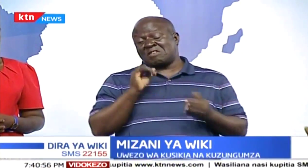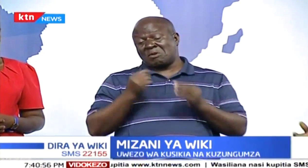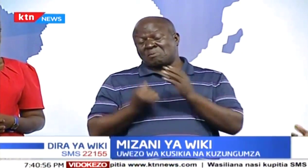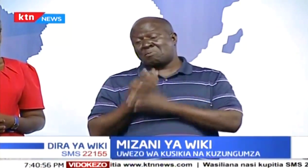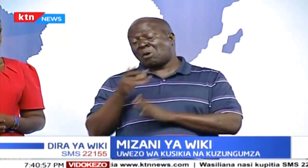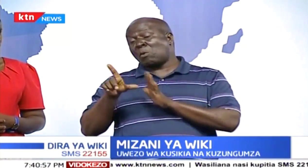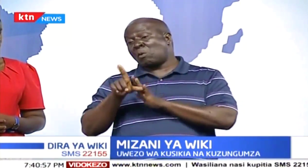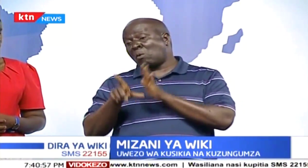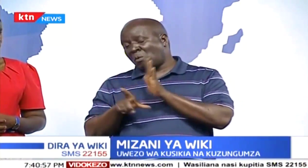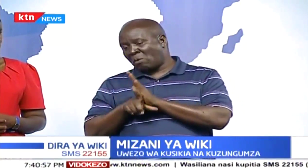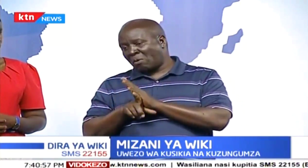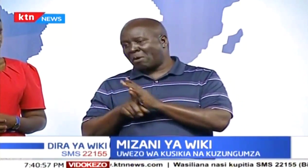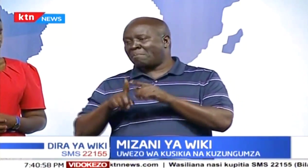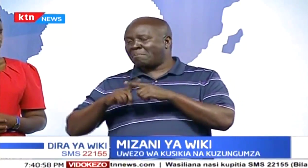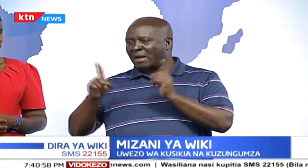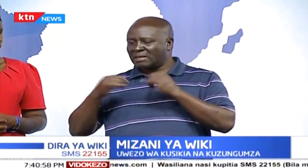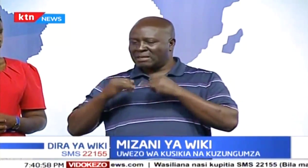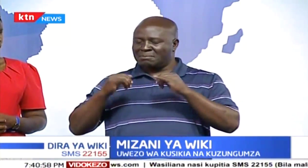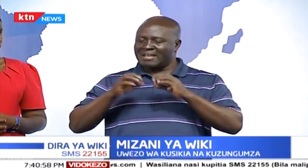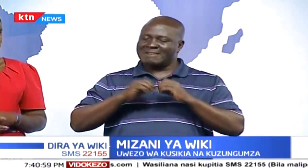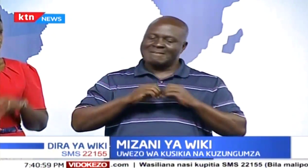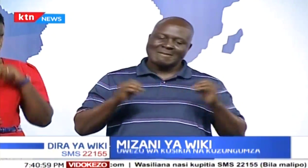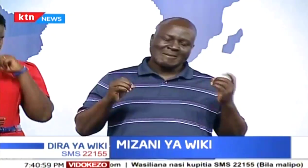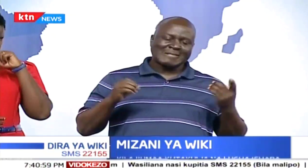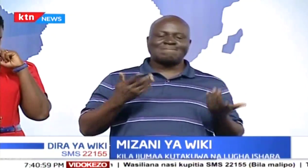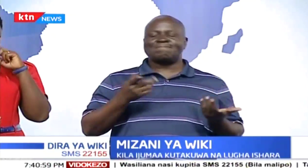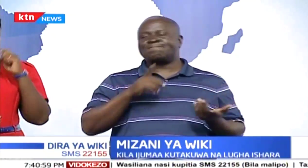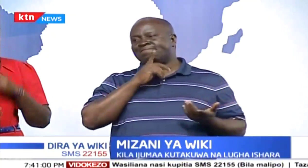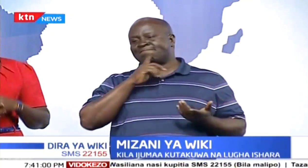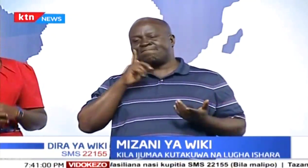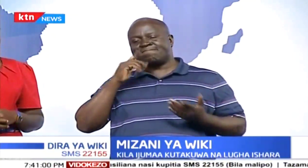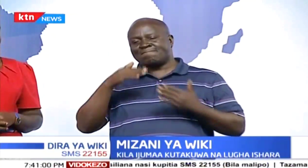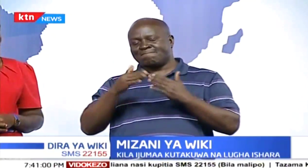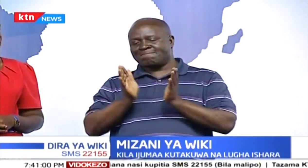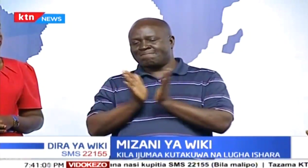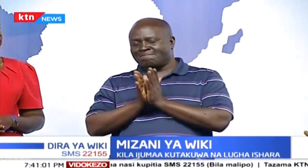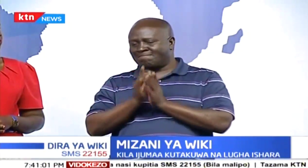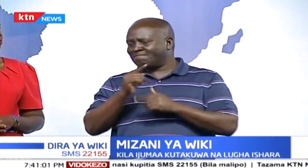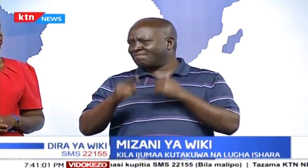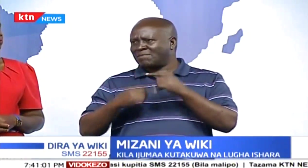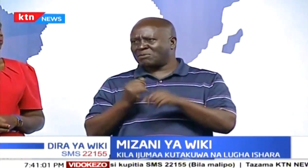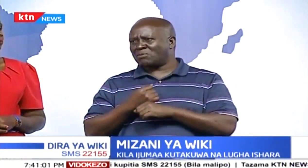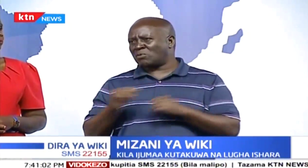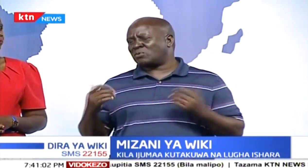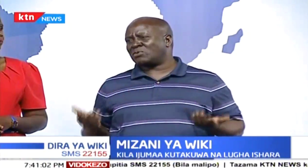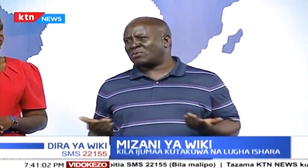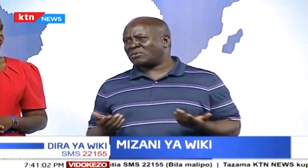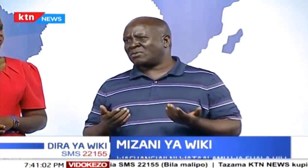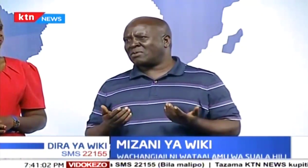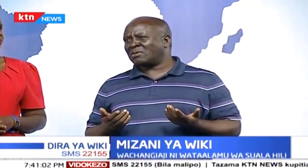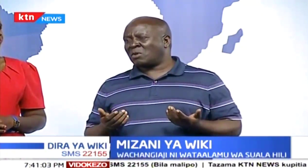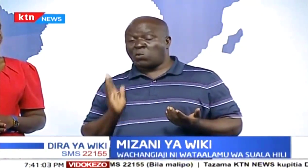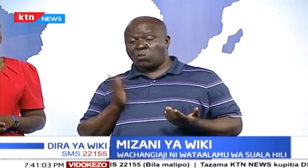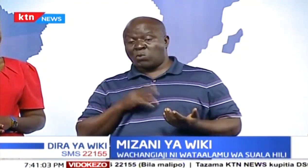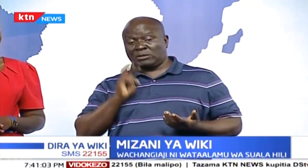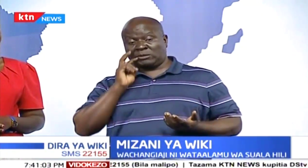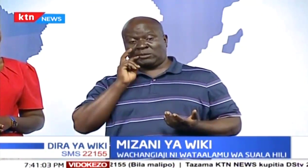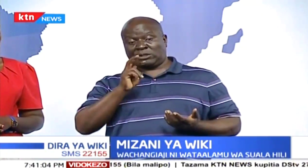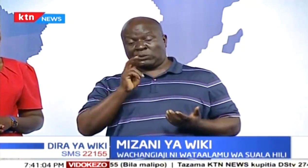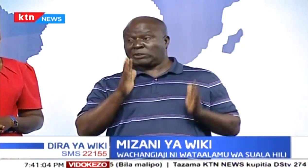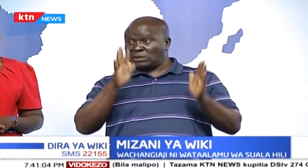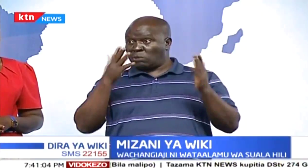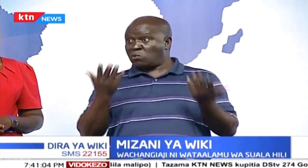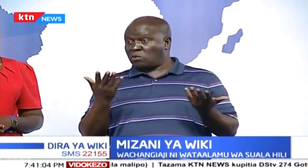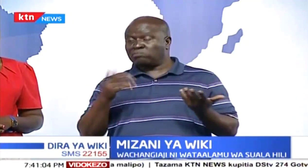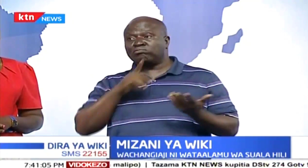vile wanavu yuishi katika jamii zetu. Tunaongea kuhusu shule, kuhusu kupata kazi, kupata ajira, kupata kufanya